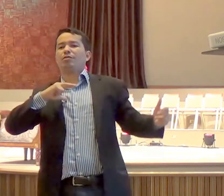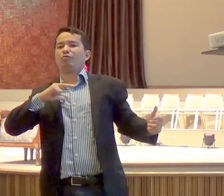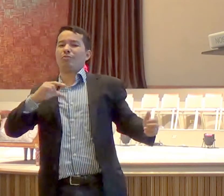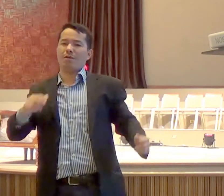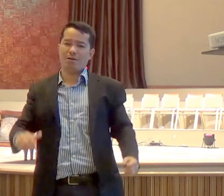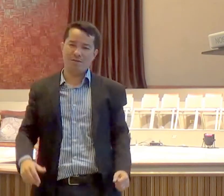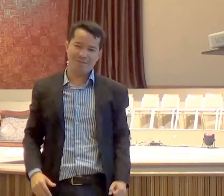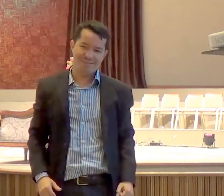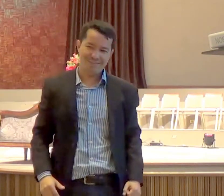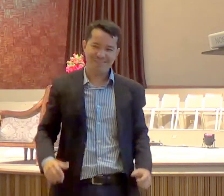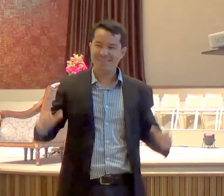festança,